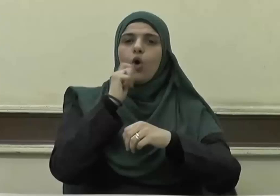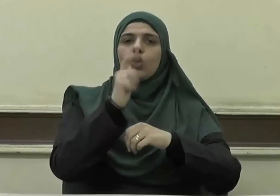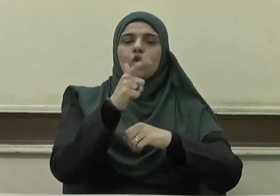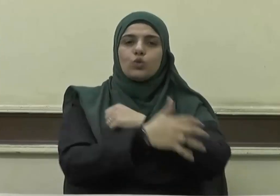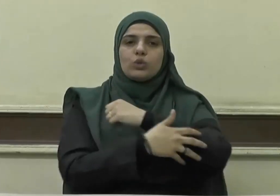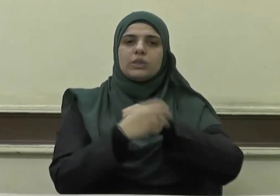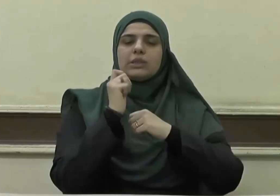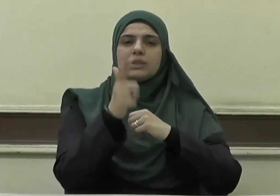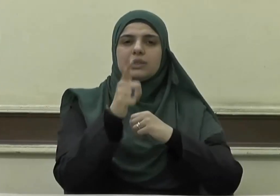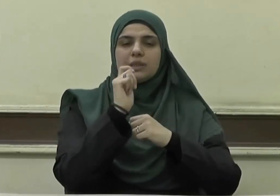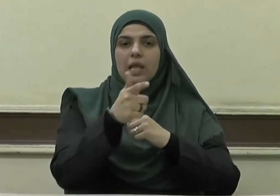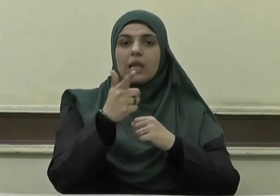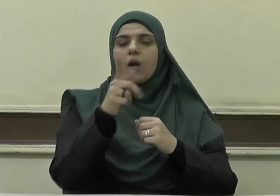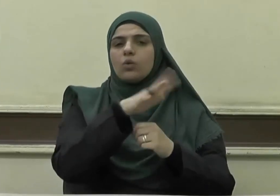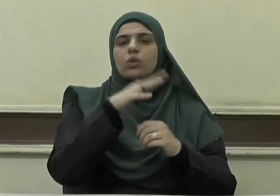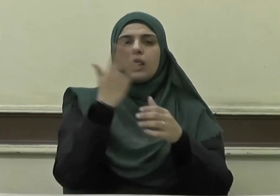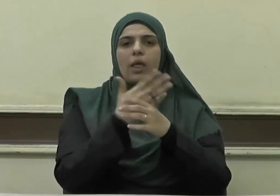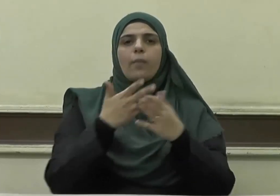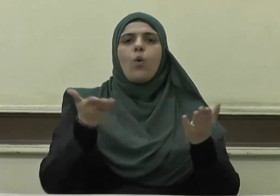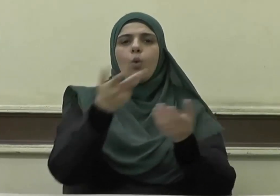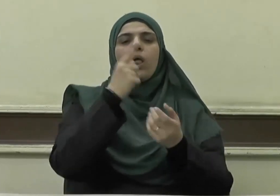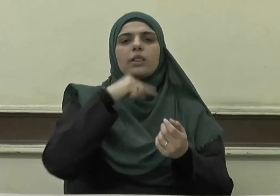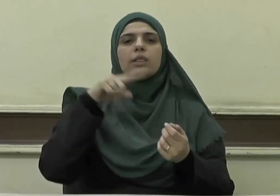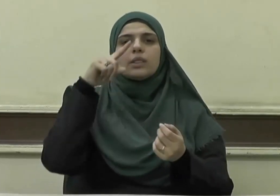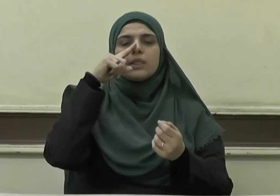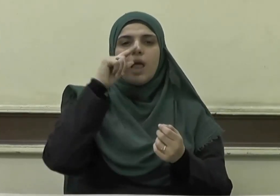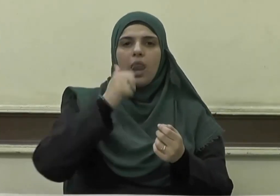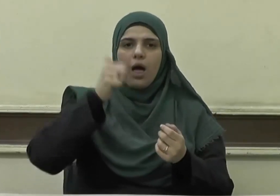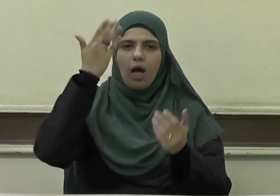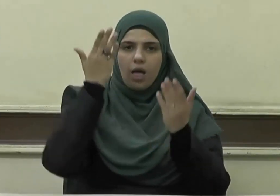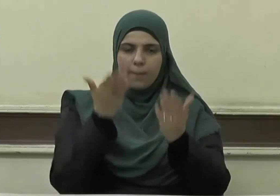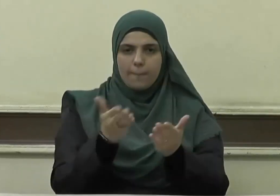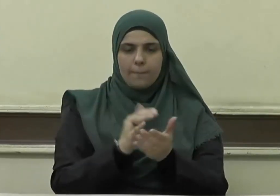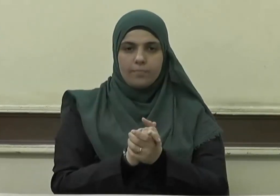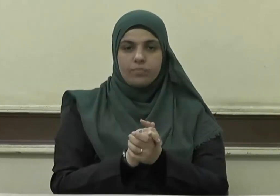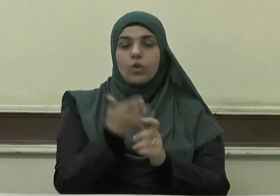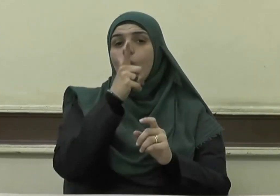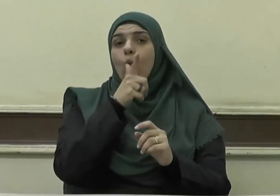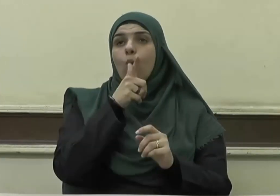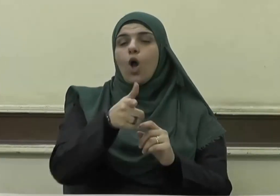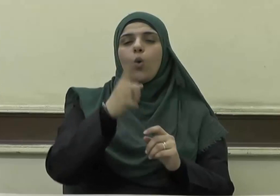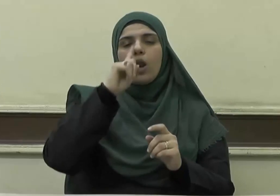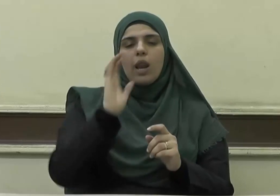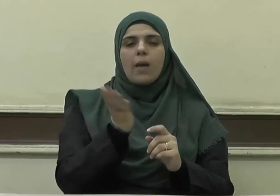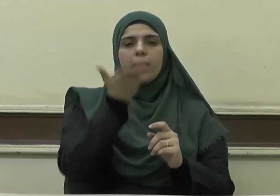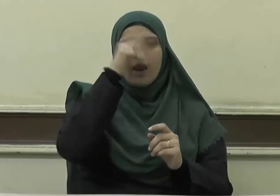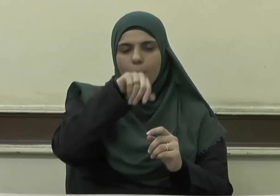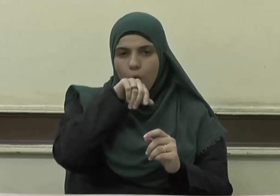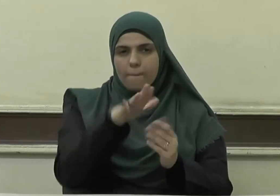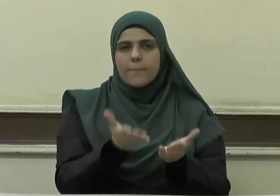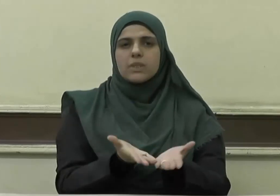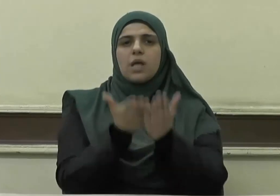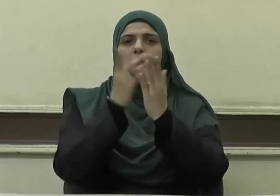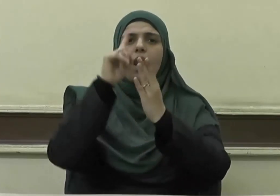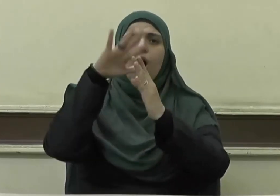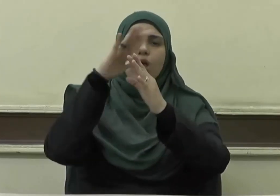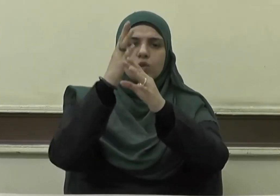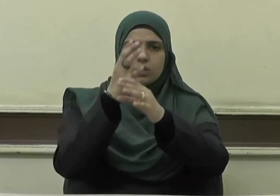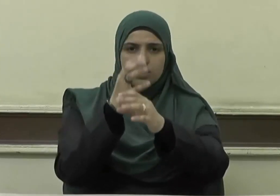وذلك دين القيمة ويقول نبي ما صلى الله عليه وسلم